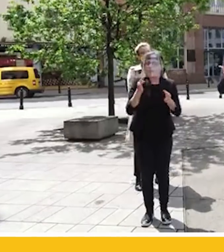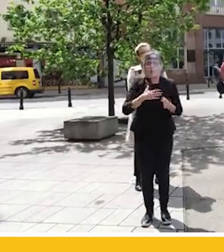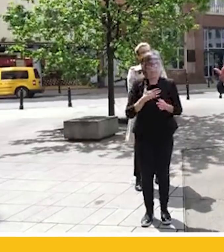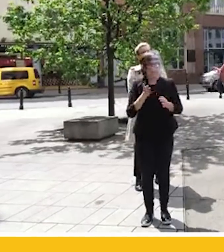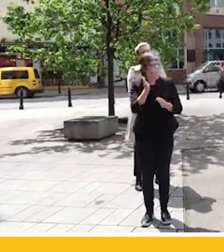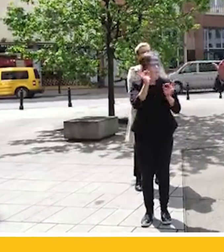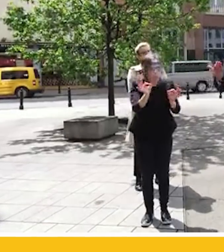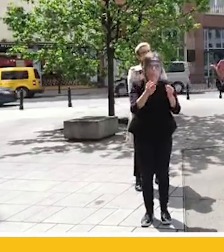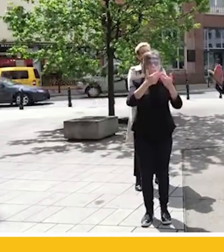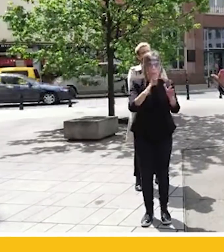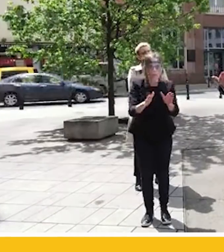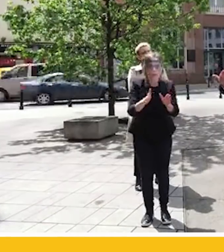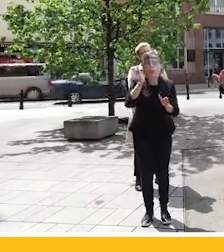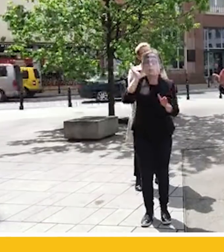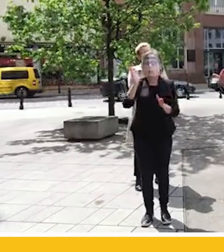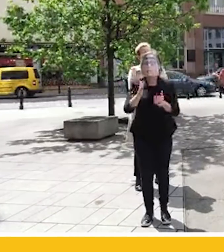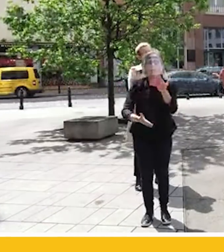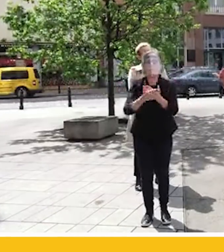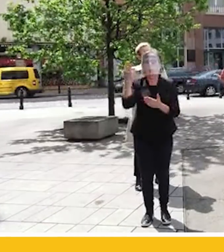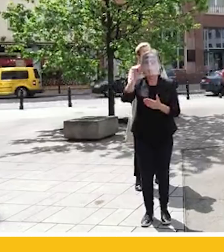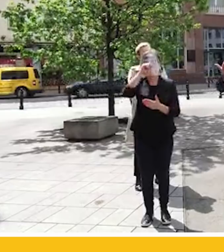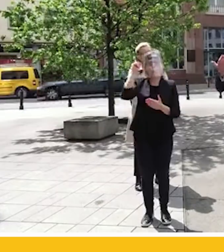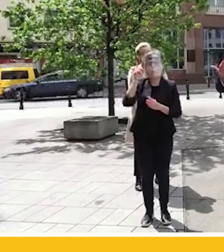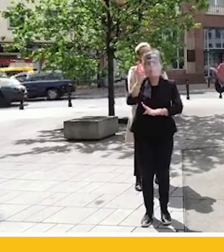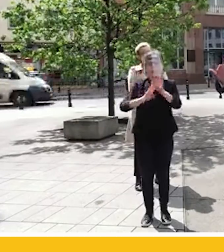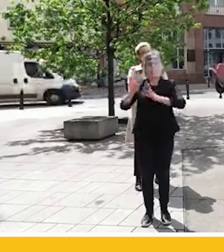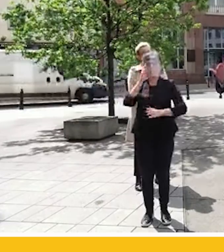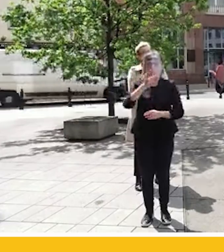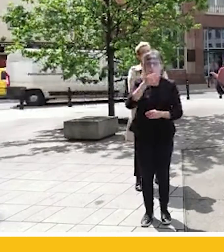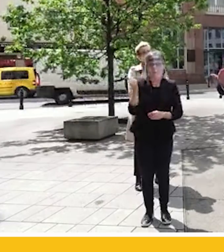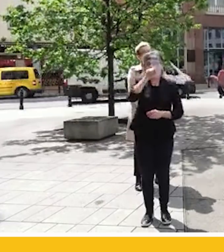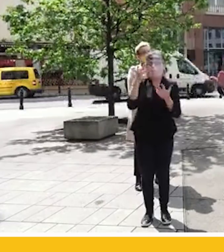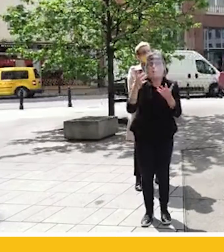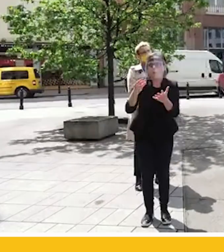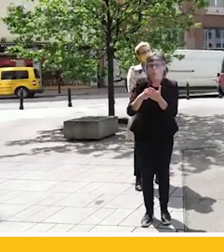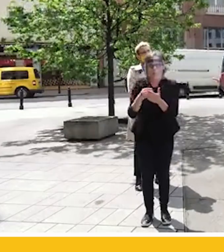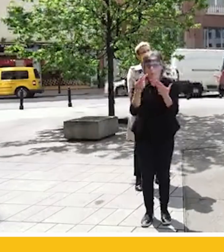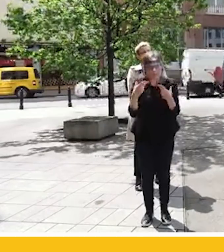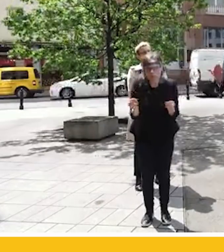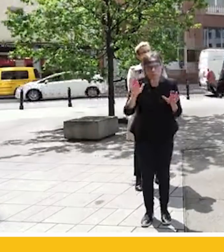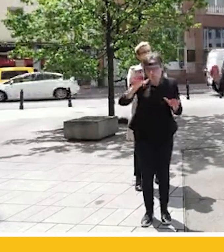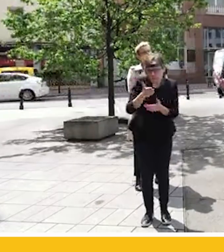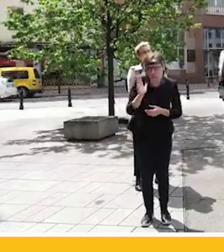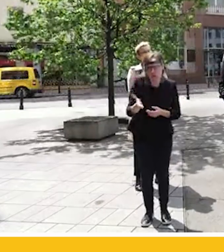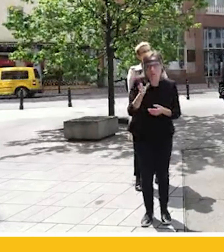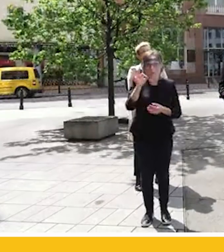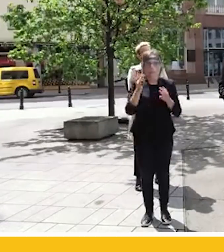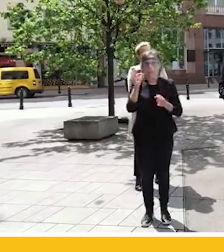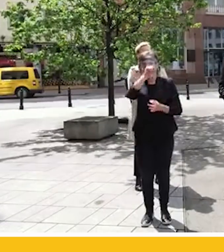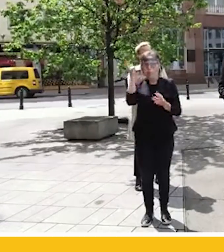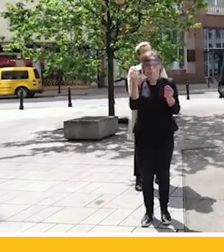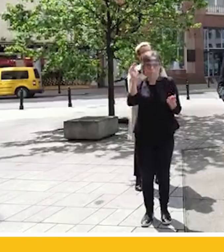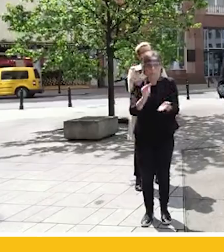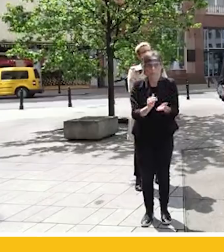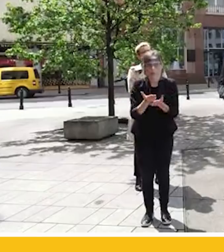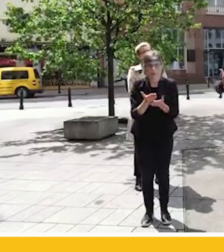zetknął się z zupełnie innym modelem popytu. Z tym, że ludzie nie chcą tyle kupować w sytuacji, w której nie mają pieniędzy.